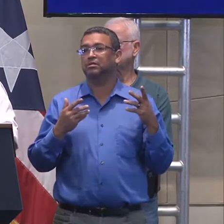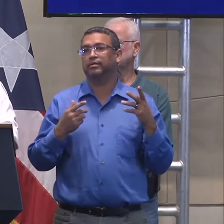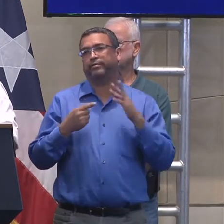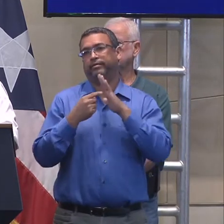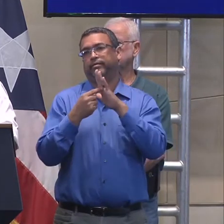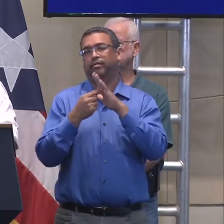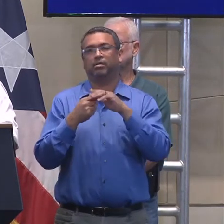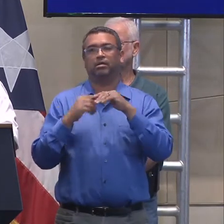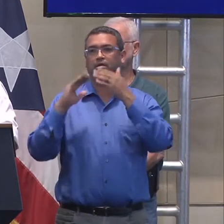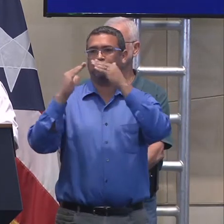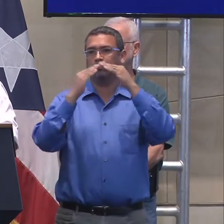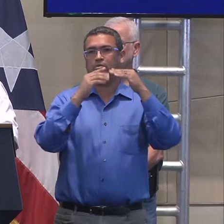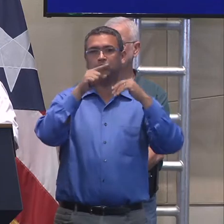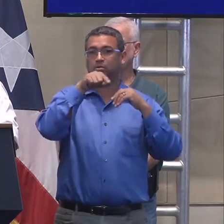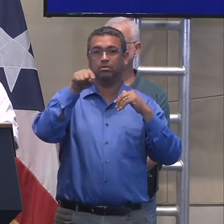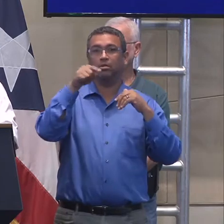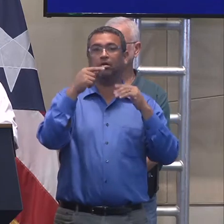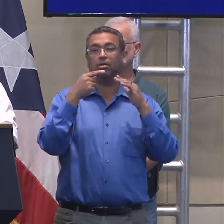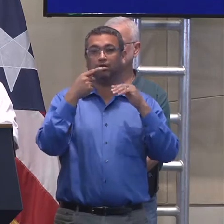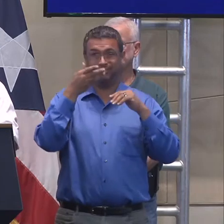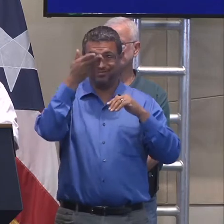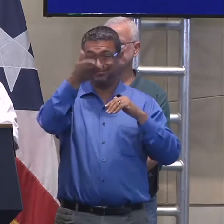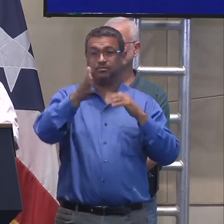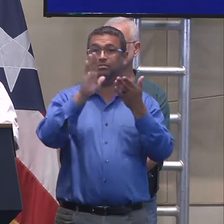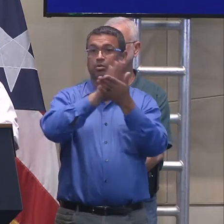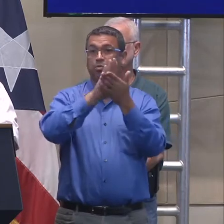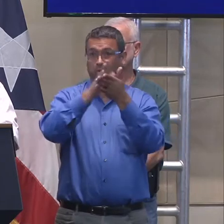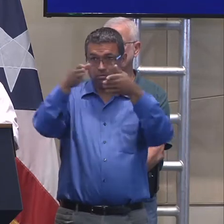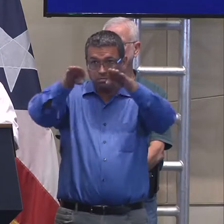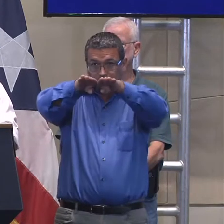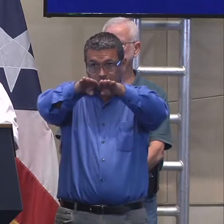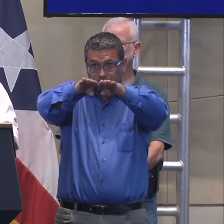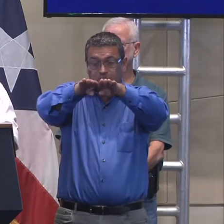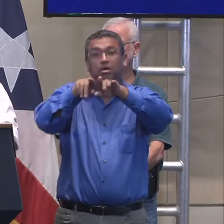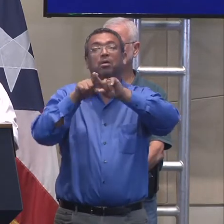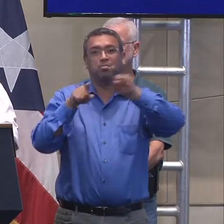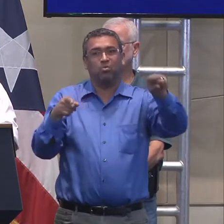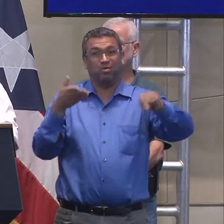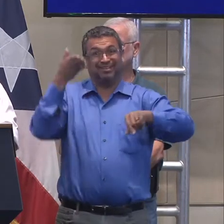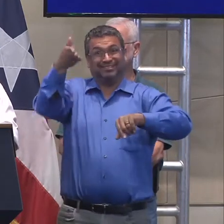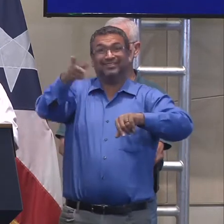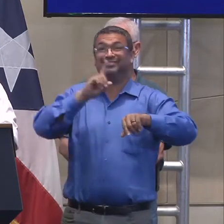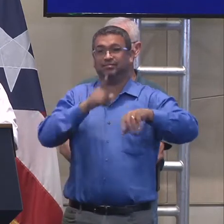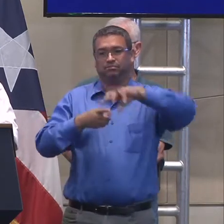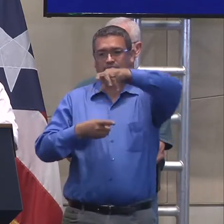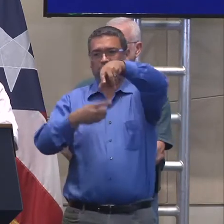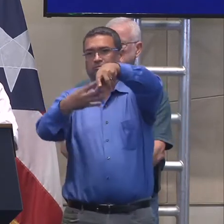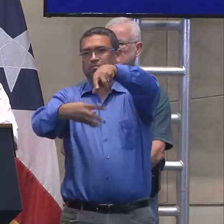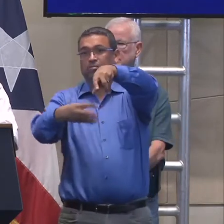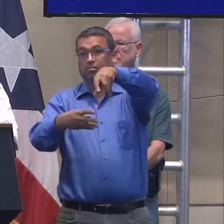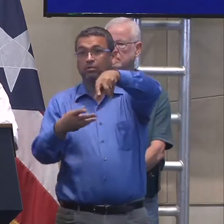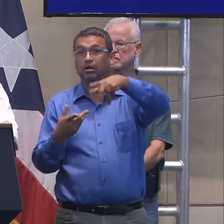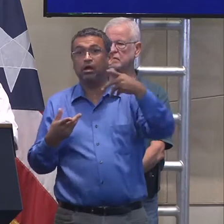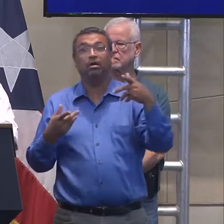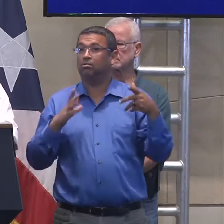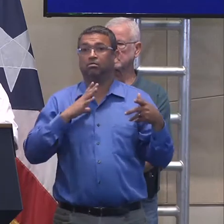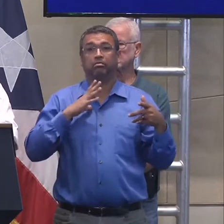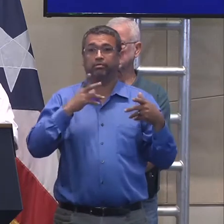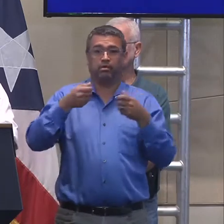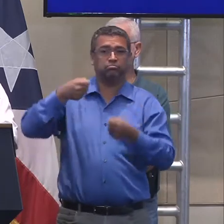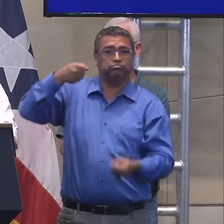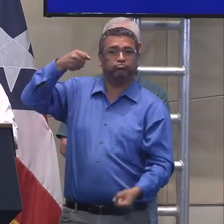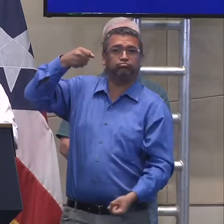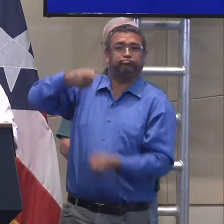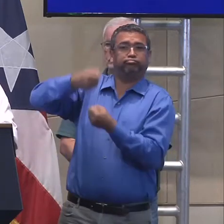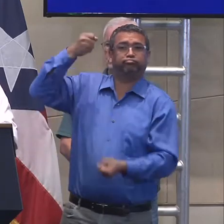municipios que tengan escuelas que están cerradas, que los alcaldes sepan que tienen agua, esto, que rompan los candados